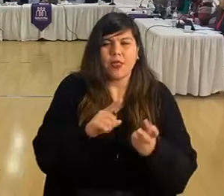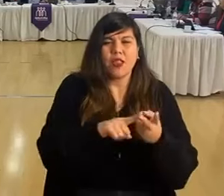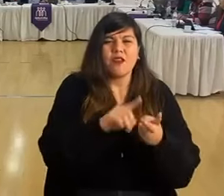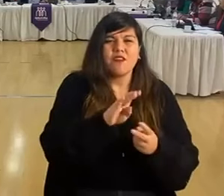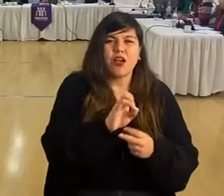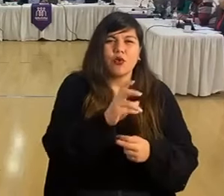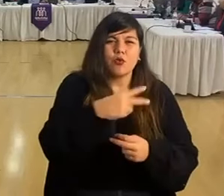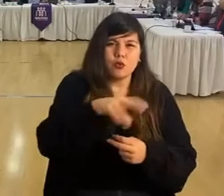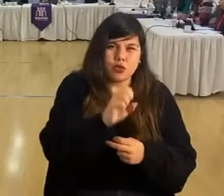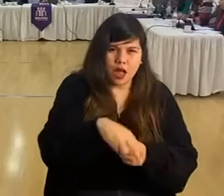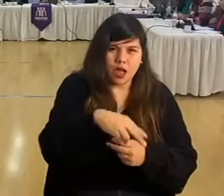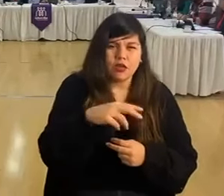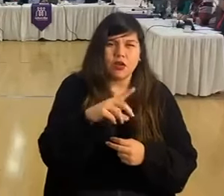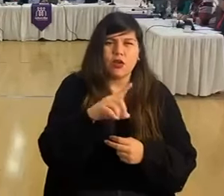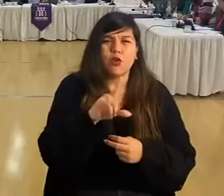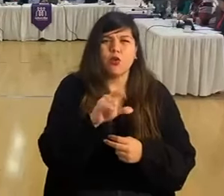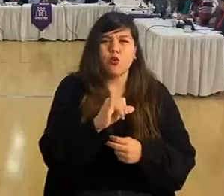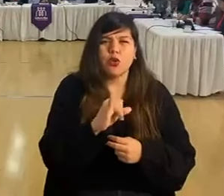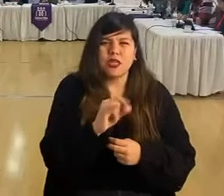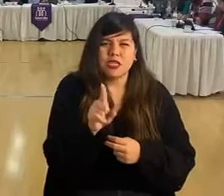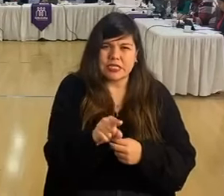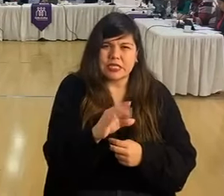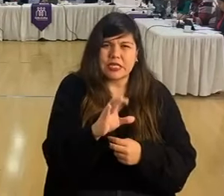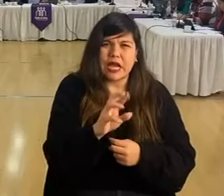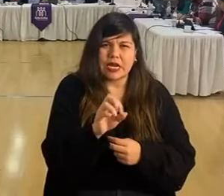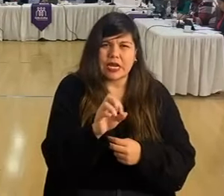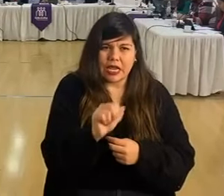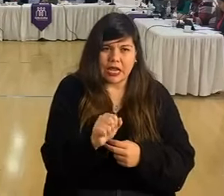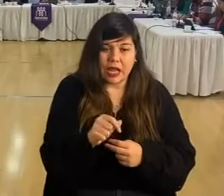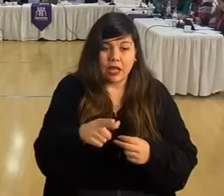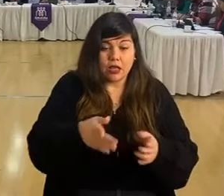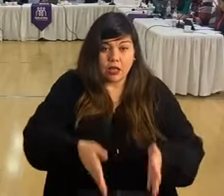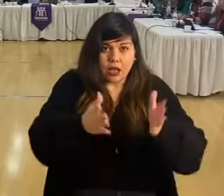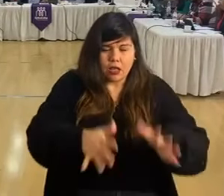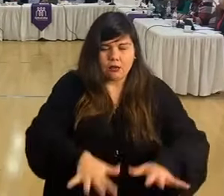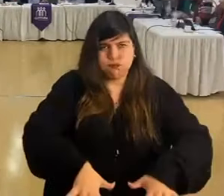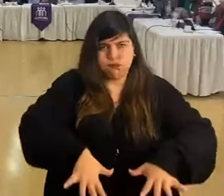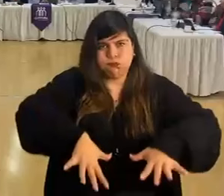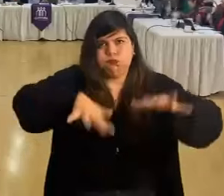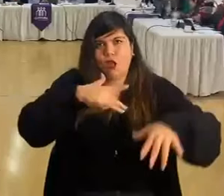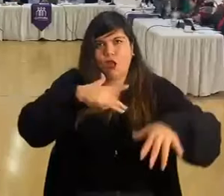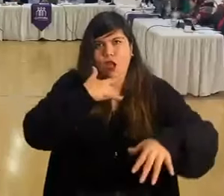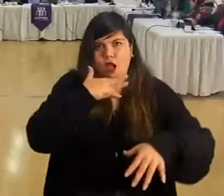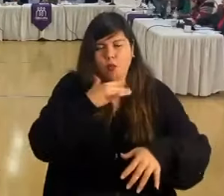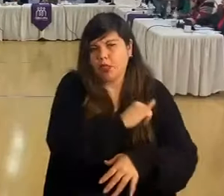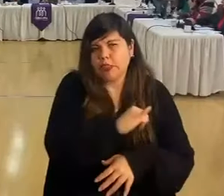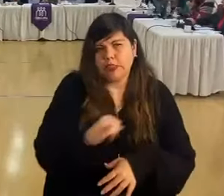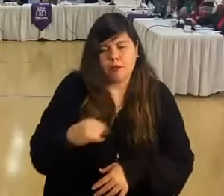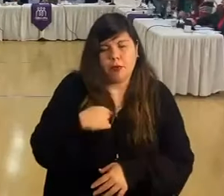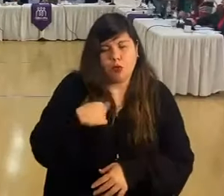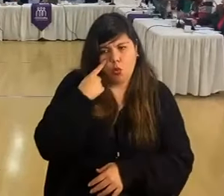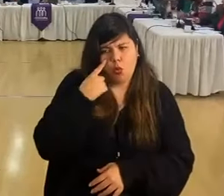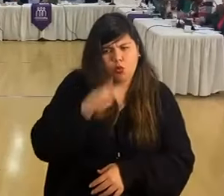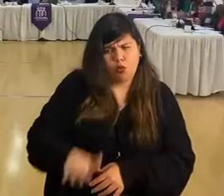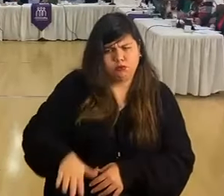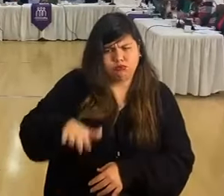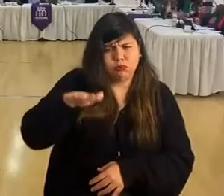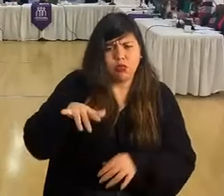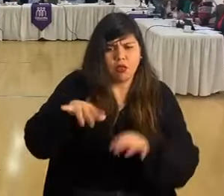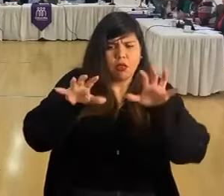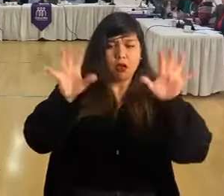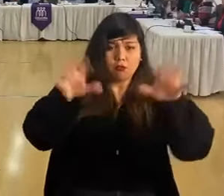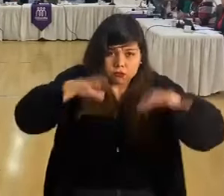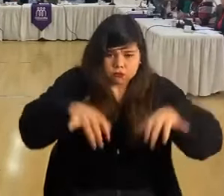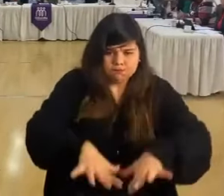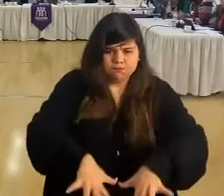con los Carreras, y que desde que tengo memoria de la comuna, siempre se han inundado, y sé que hay una disposición a